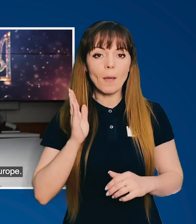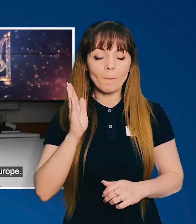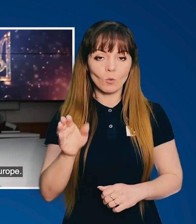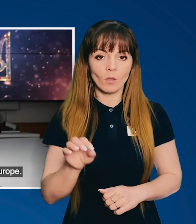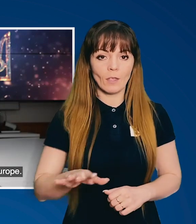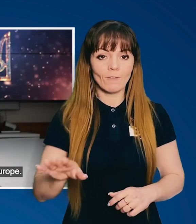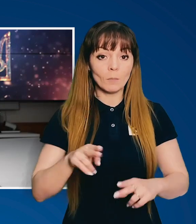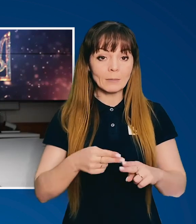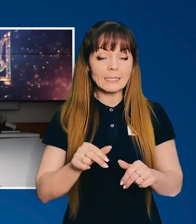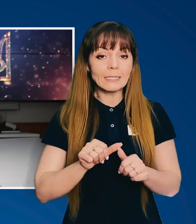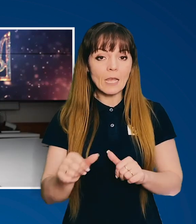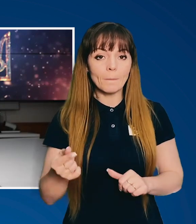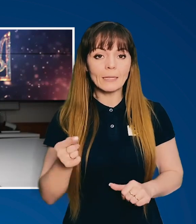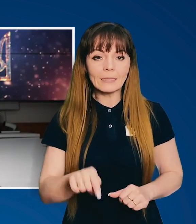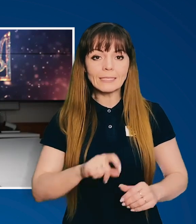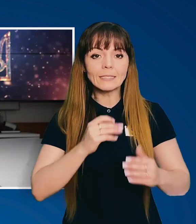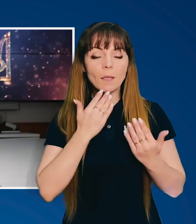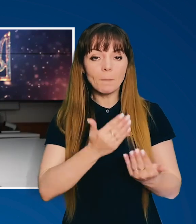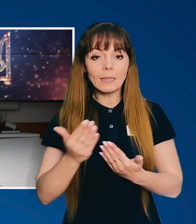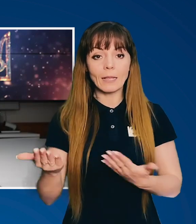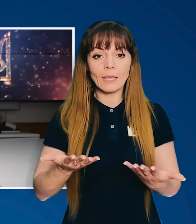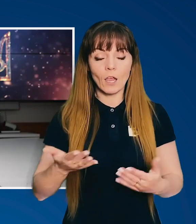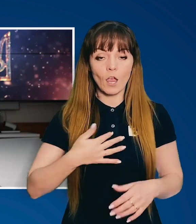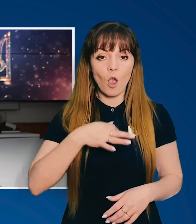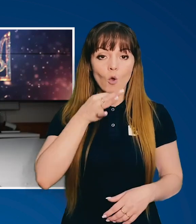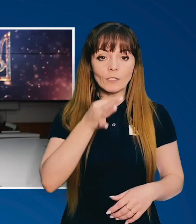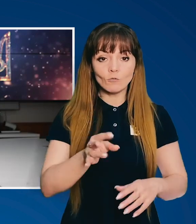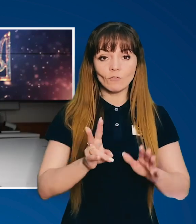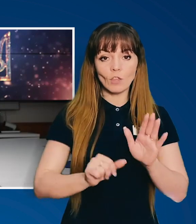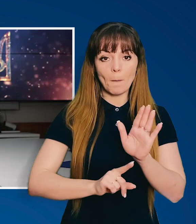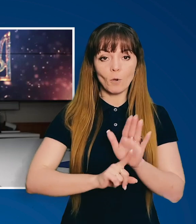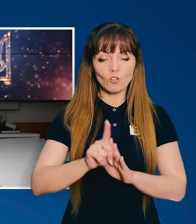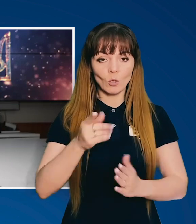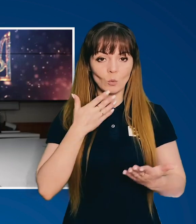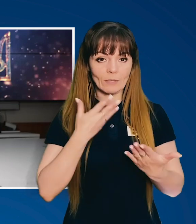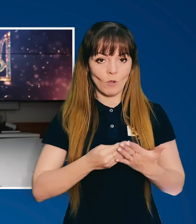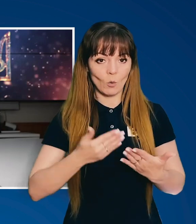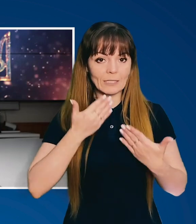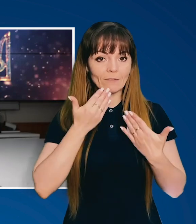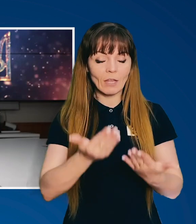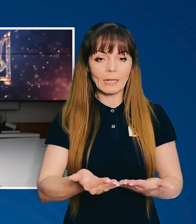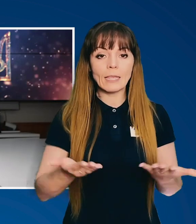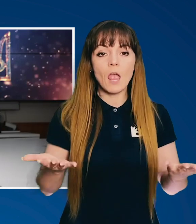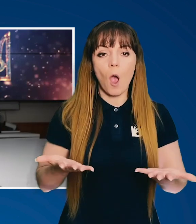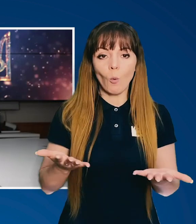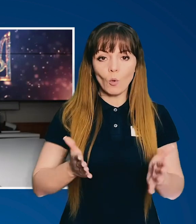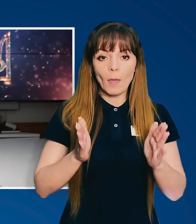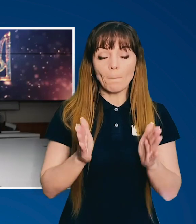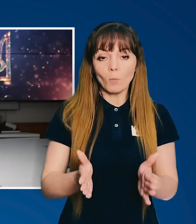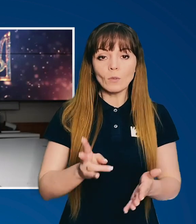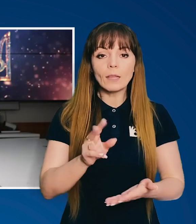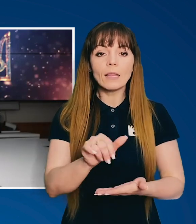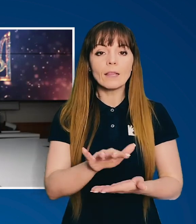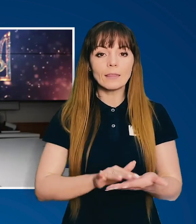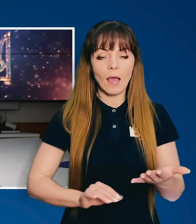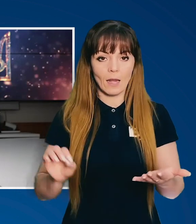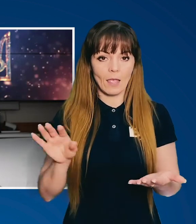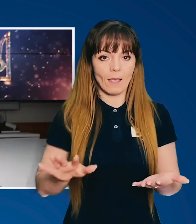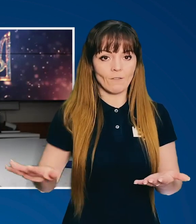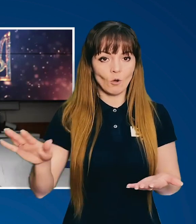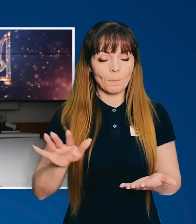Європи. Це саме ті запитання, які я озвучив на початку свого звернення. Якою бути